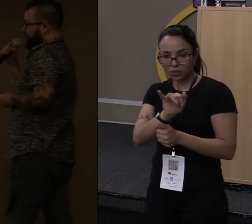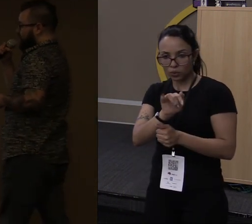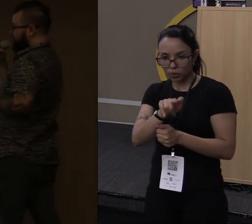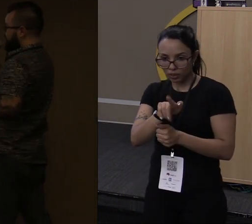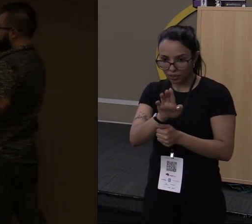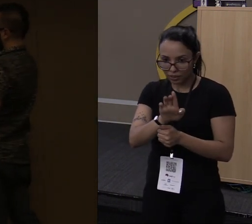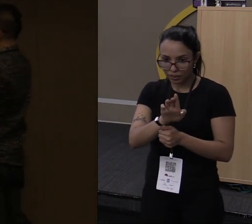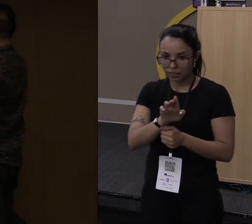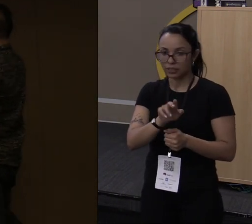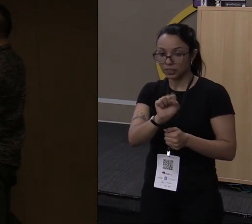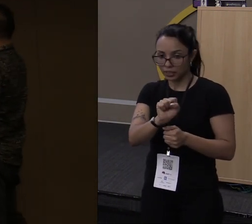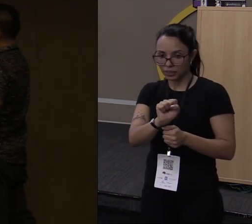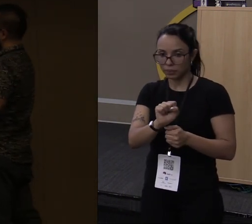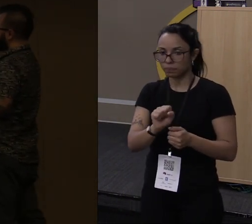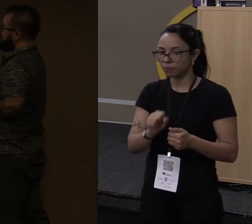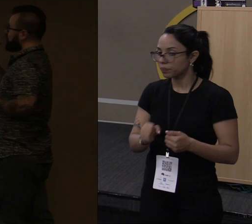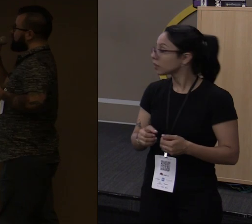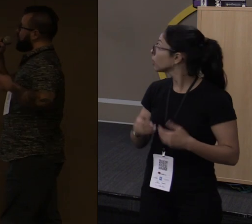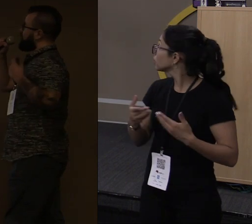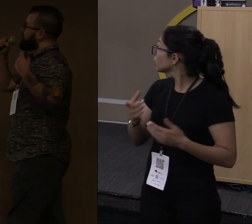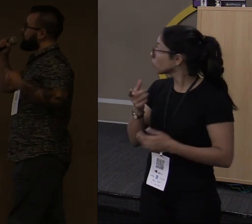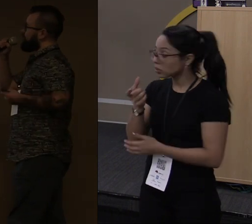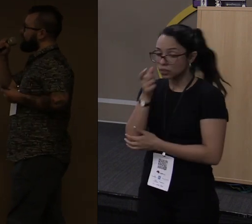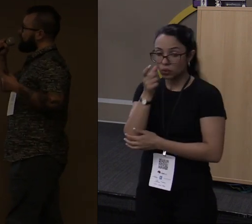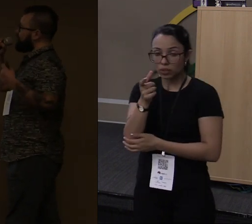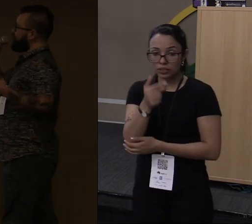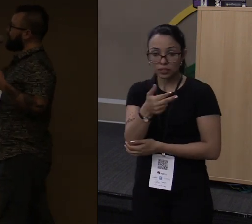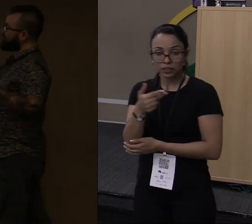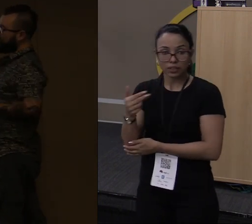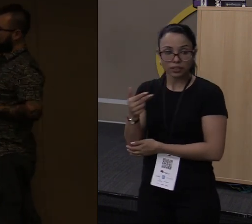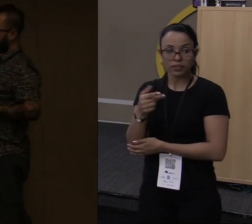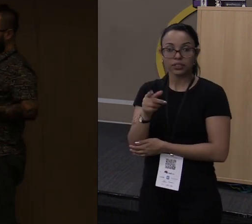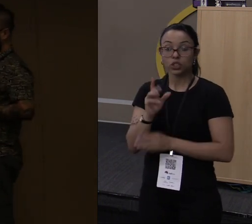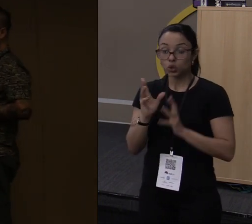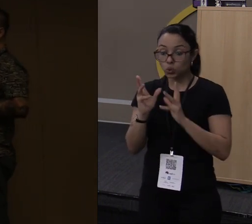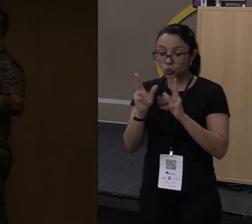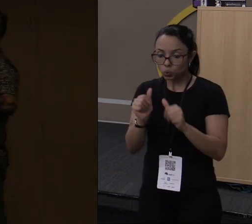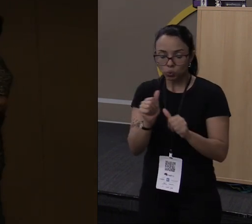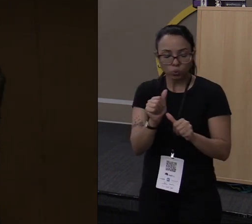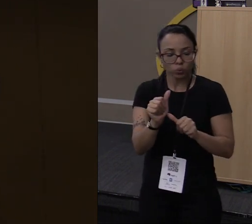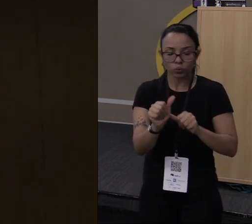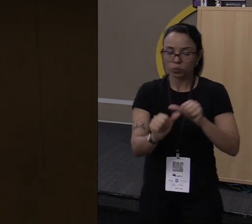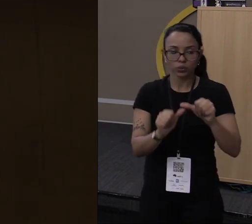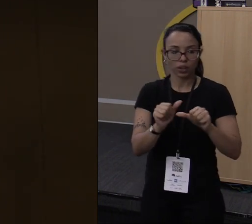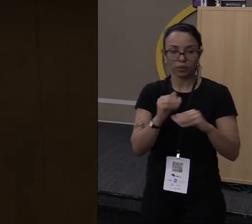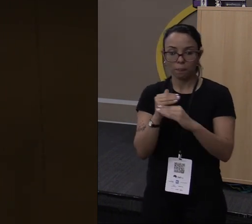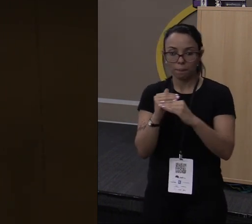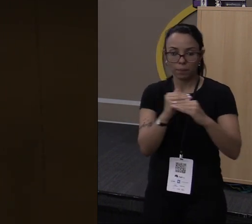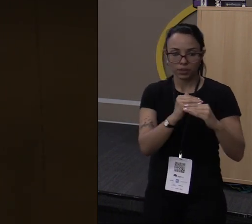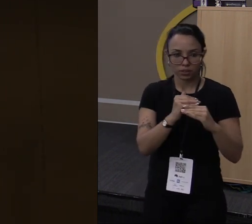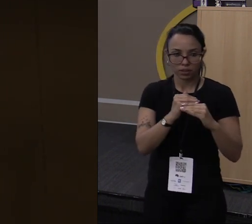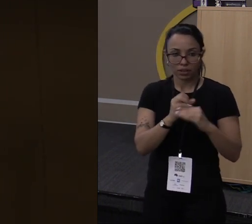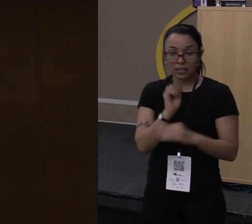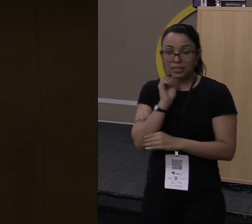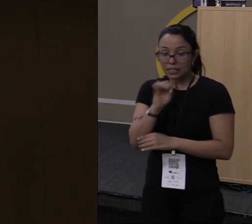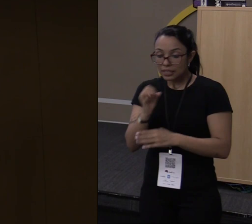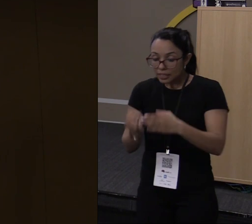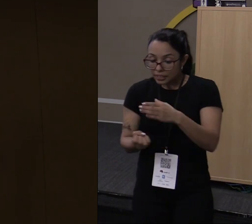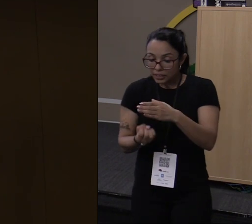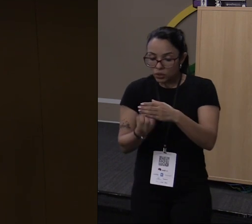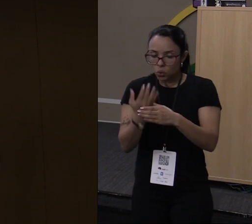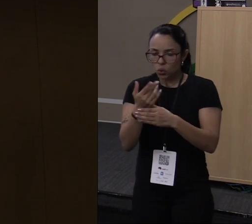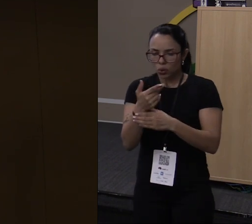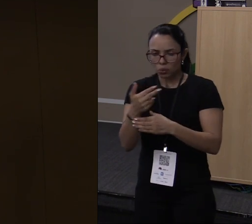uma outra coisa interessante de Rust é que tudo é imutável por padrão. Você criou alguma coisa, por exemplo, aqui eu criei